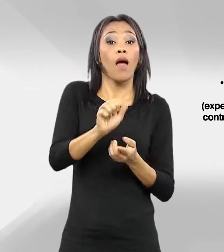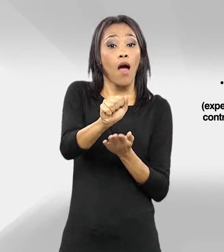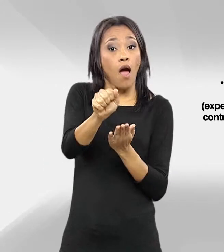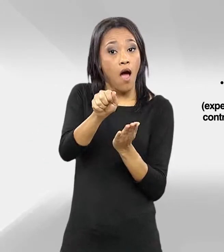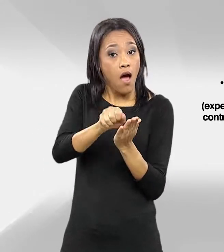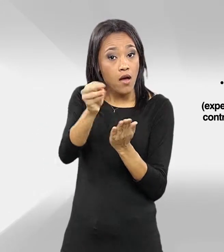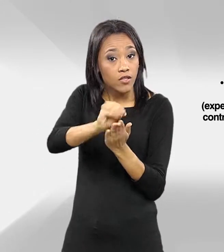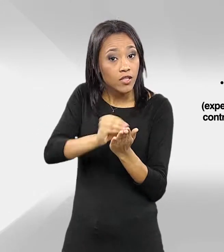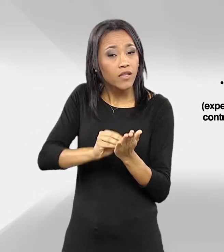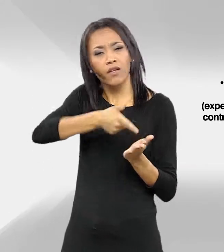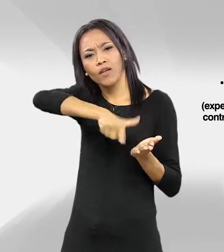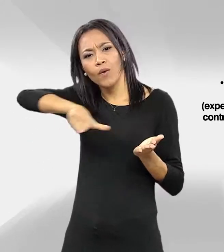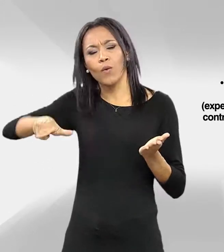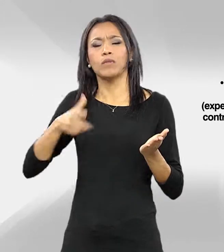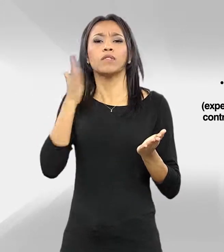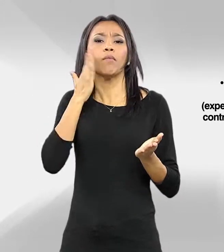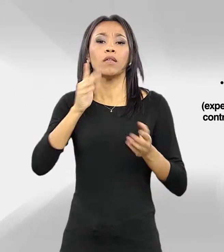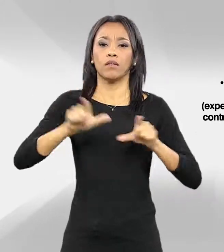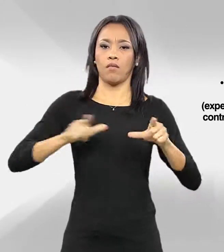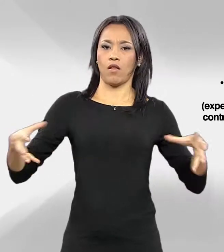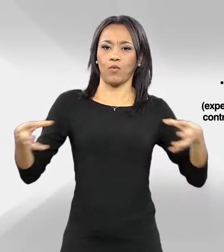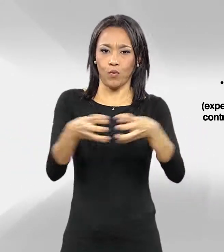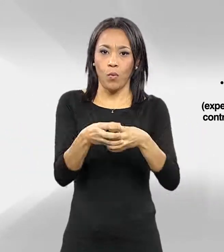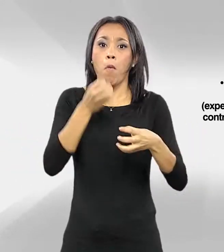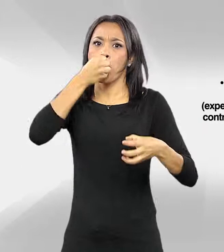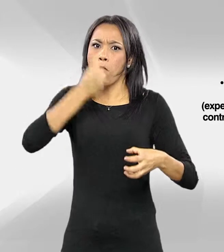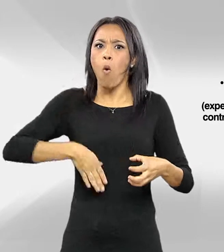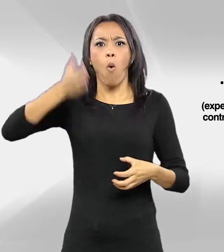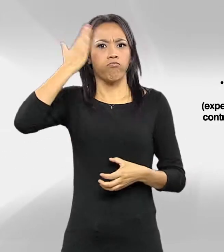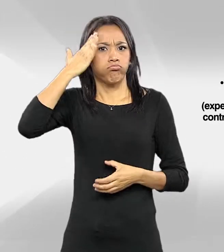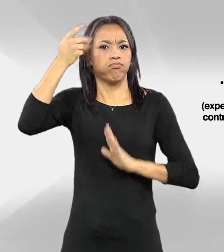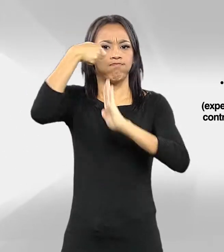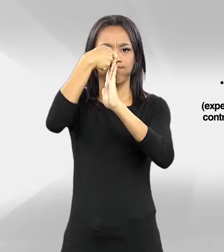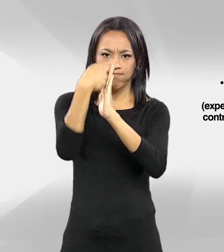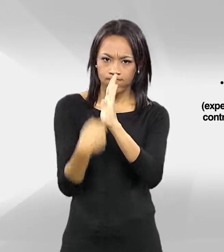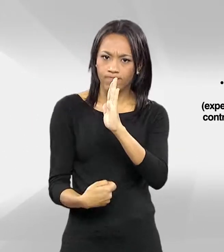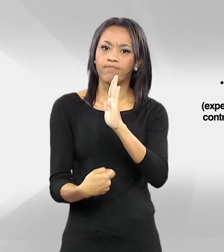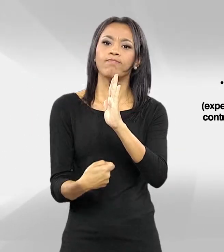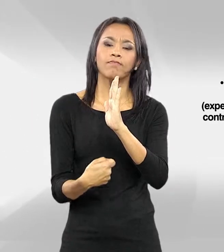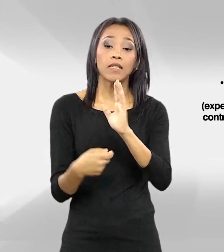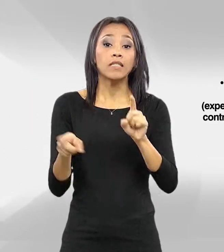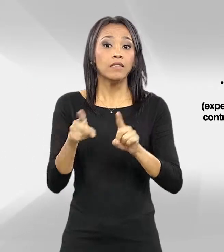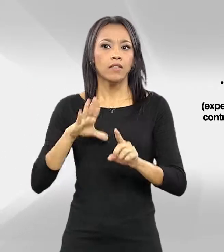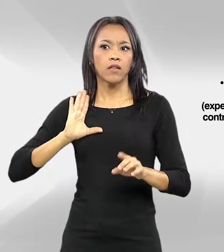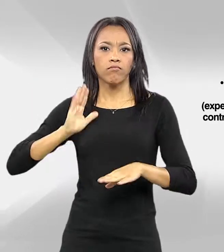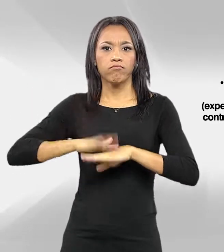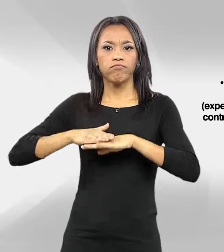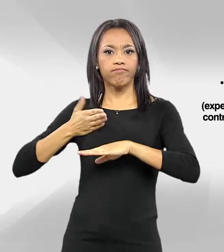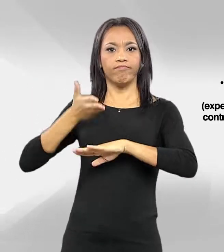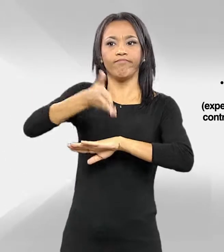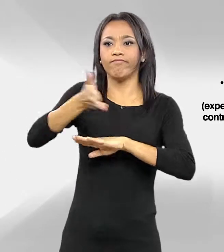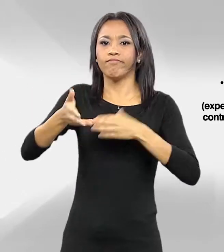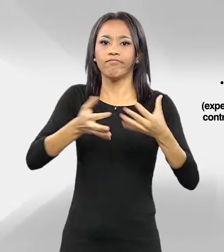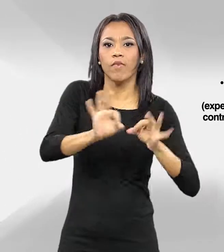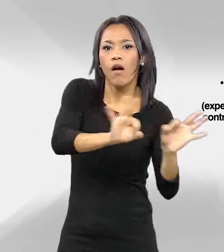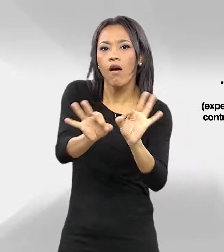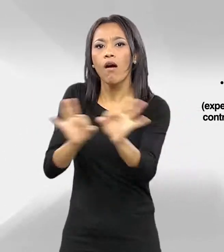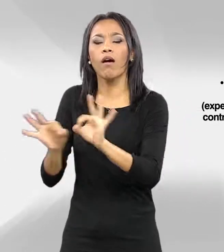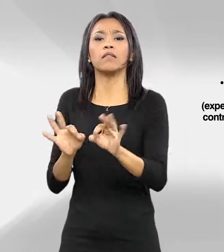etc. Trabalho em equipe. Boa capacidade de redação. Iniciativa. Boa capacidade de